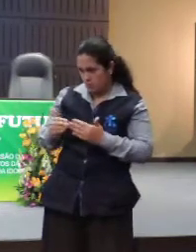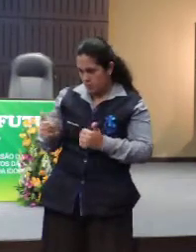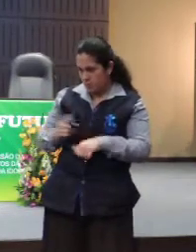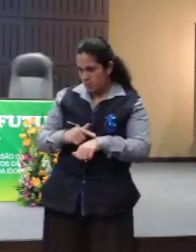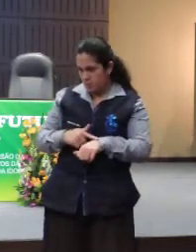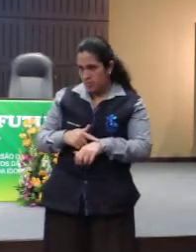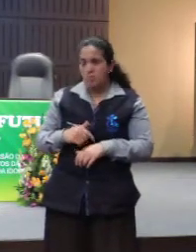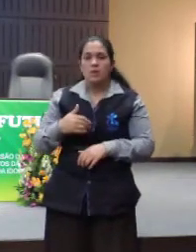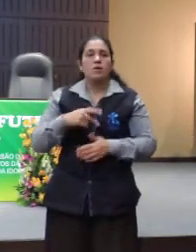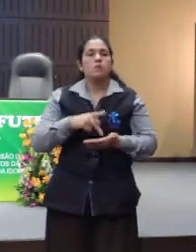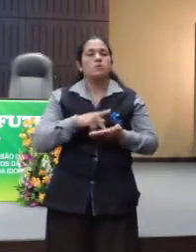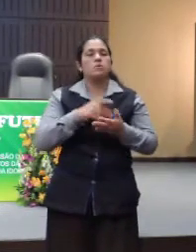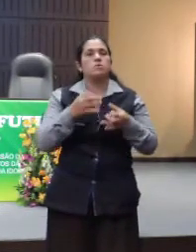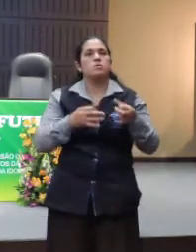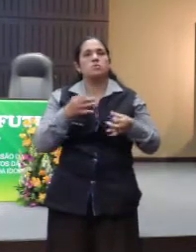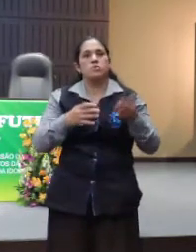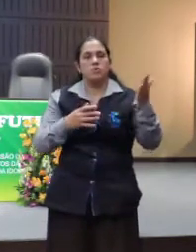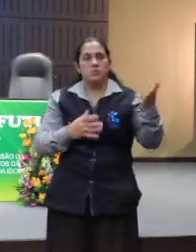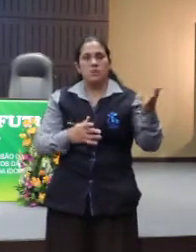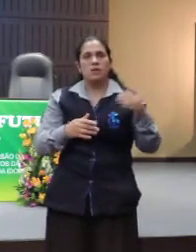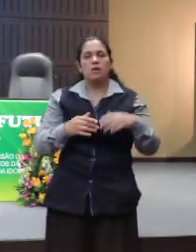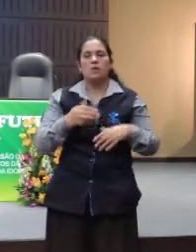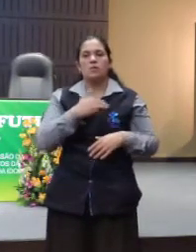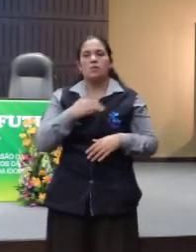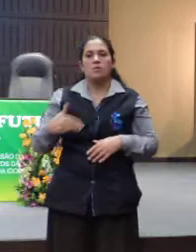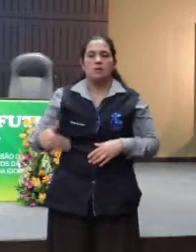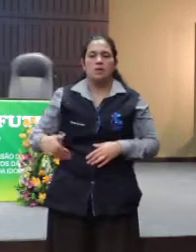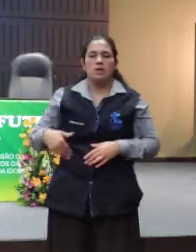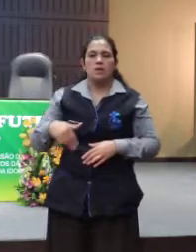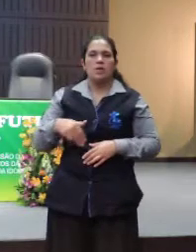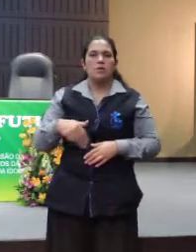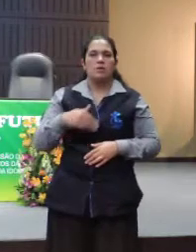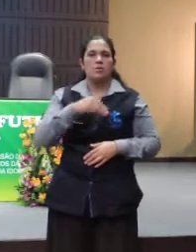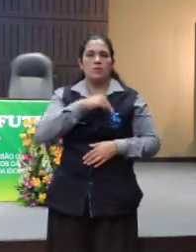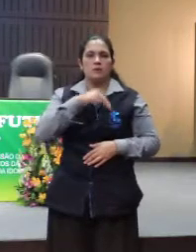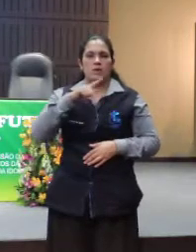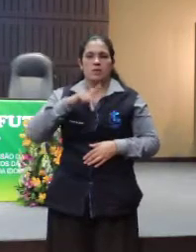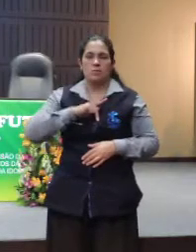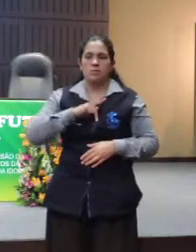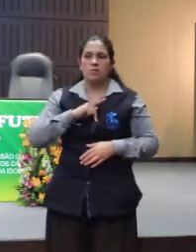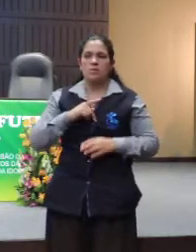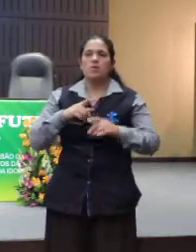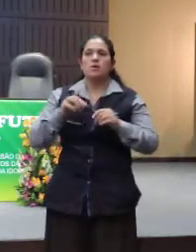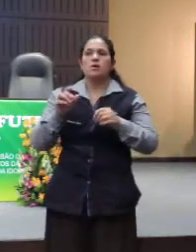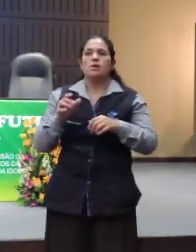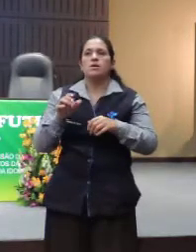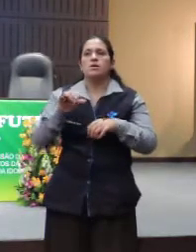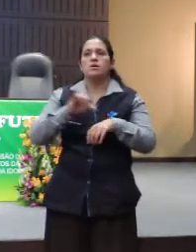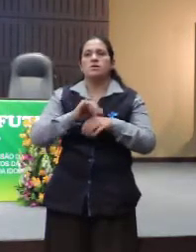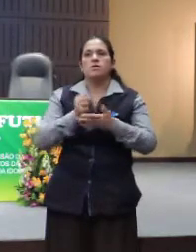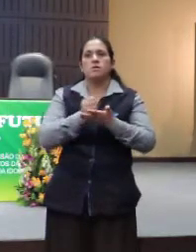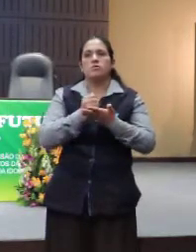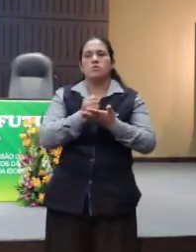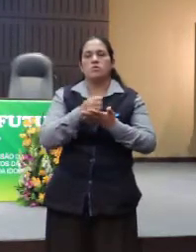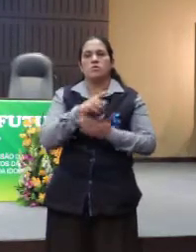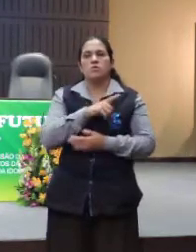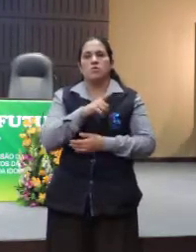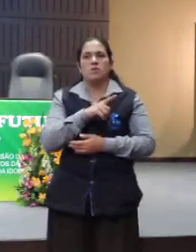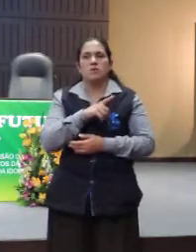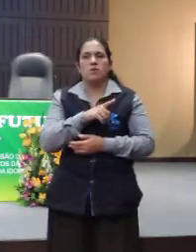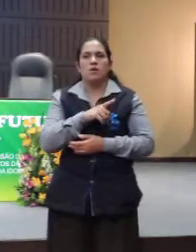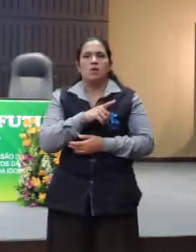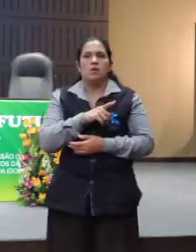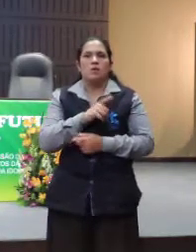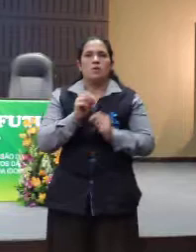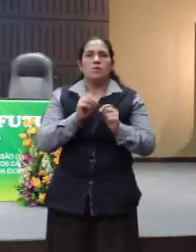Eu sou promotora de justiça lá, no Ministério Público, e nesse centro de apoio, é que é o nome